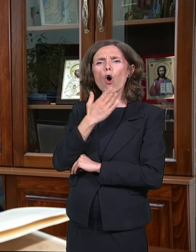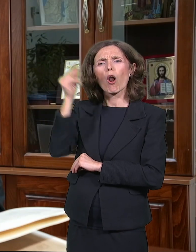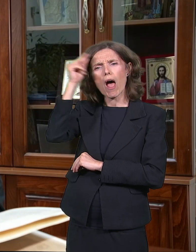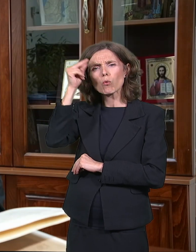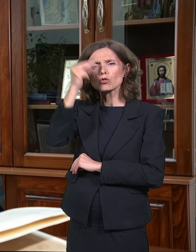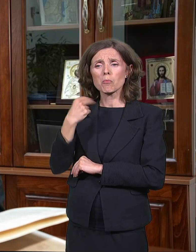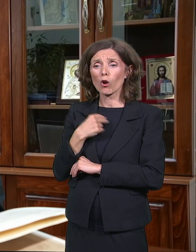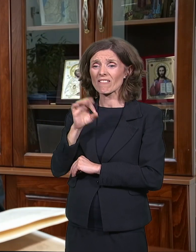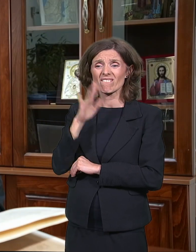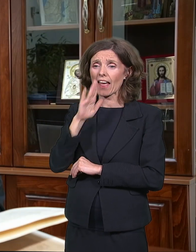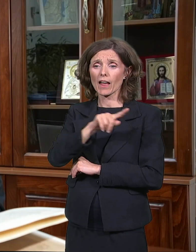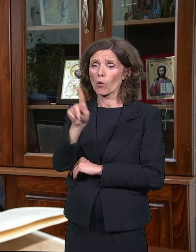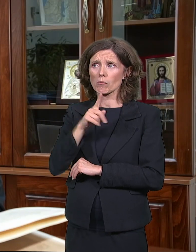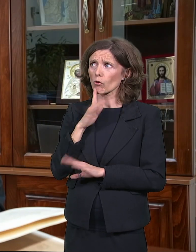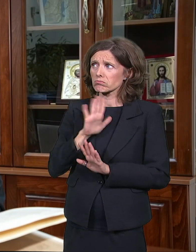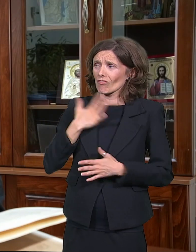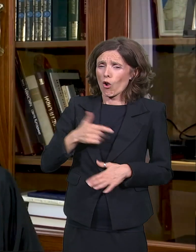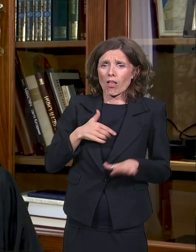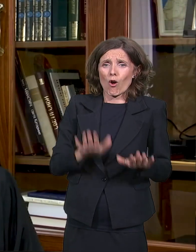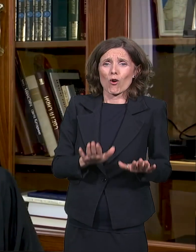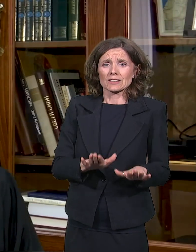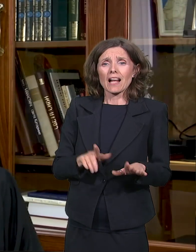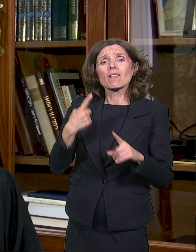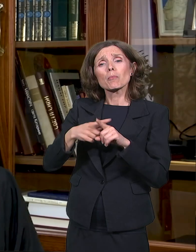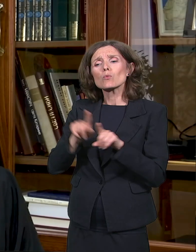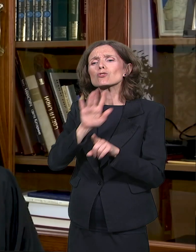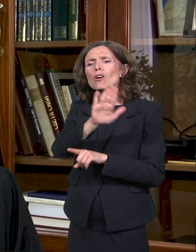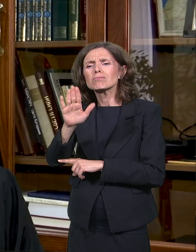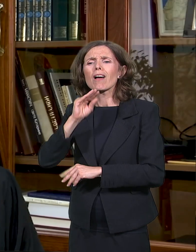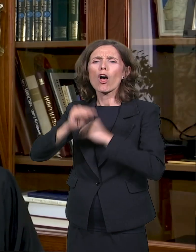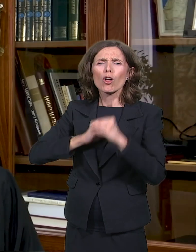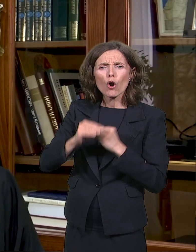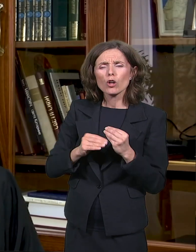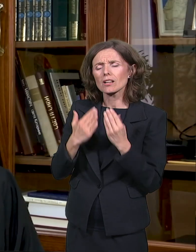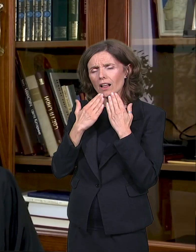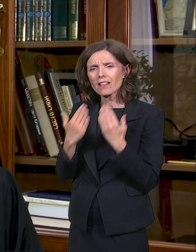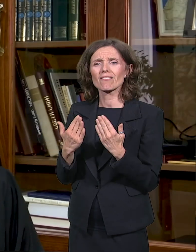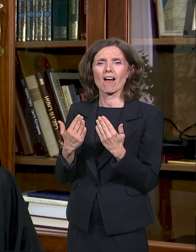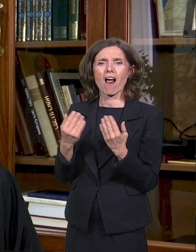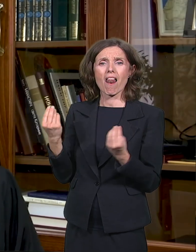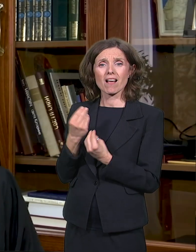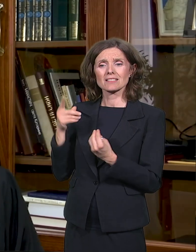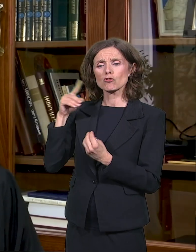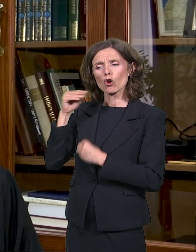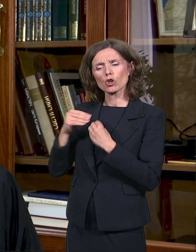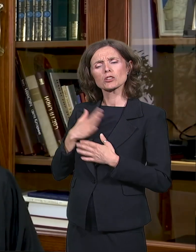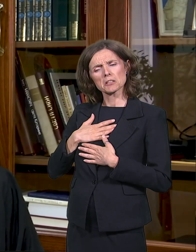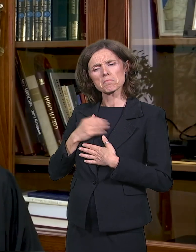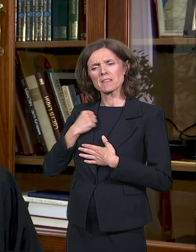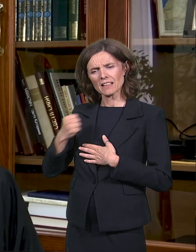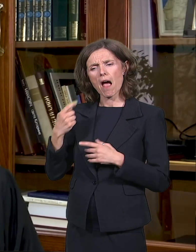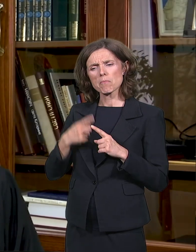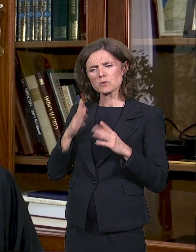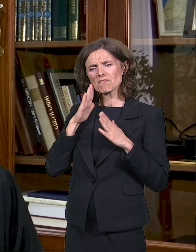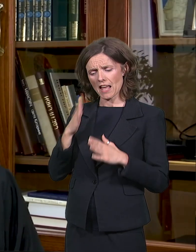učinio. A i hvala njihovim roditeljima, koji su imali i hrabrosti i vere da pošalju